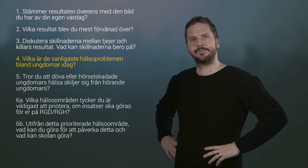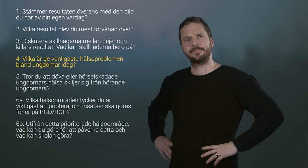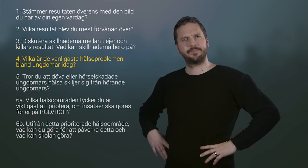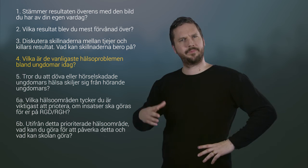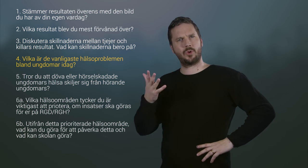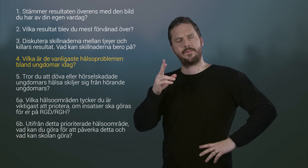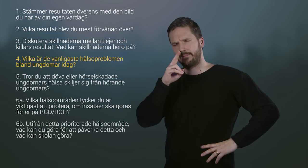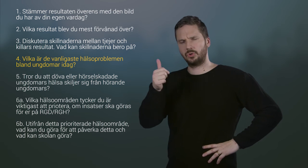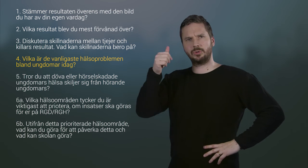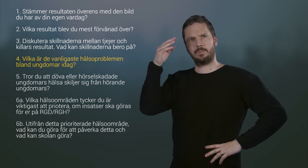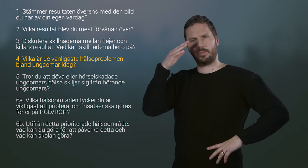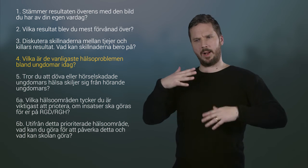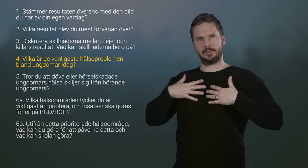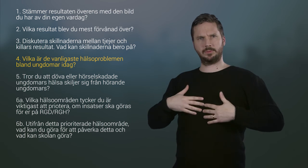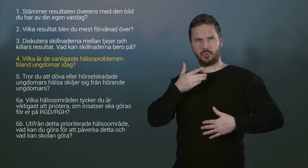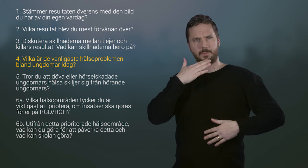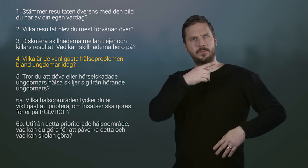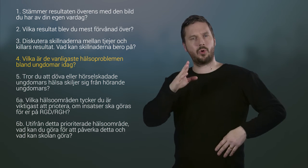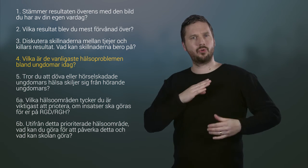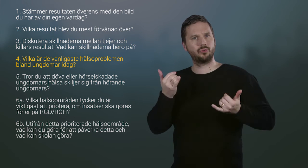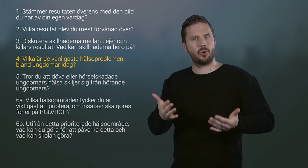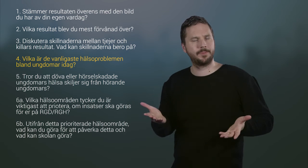Vilka är de vanligaste hälsoproblemen bland ungdomar idag?